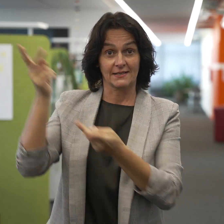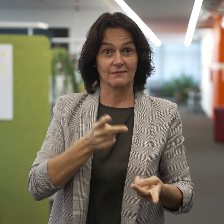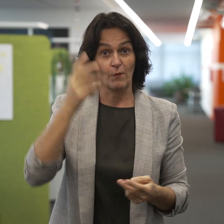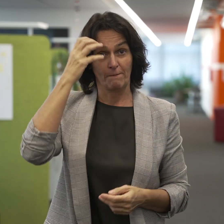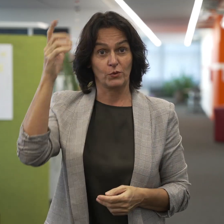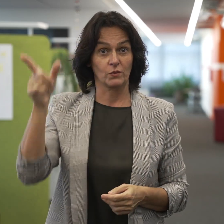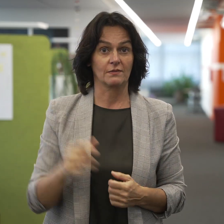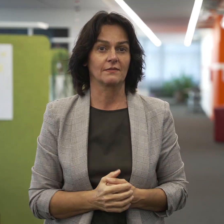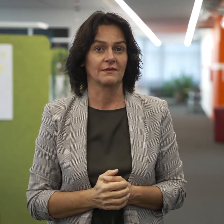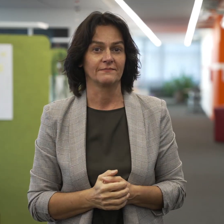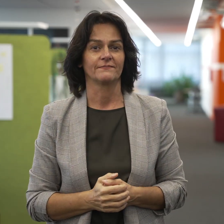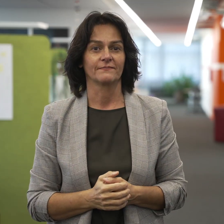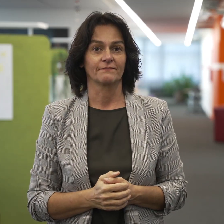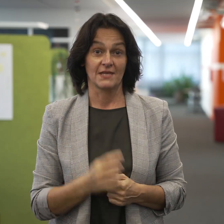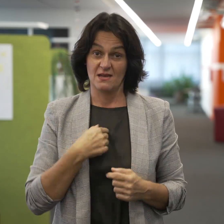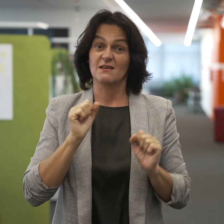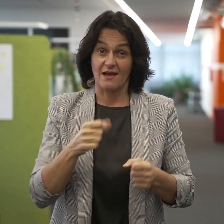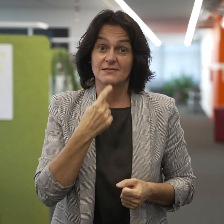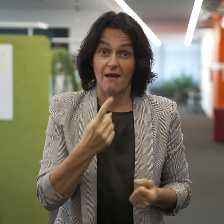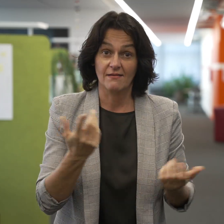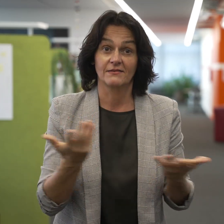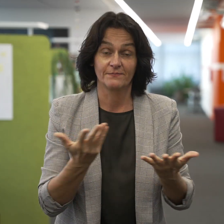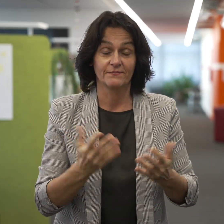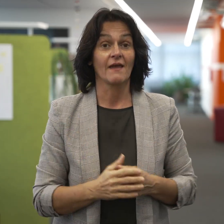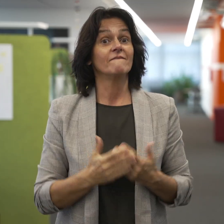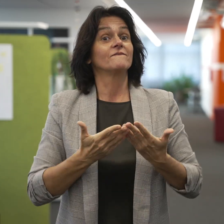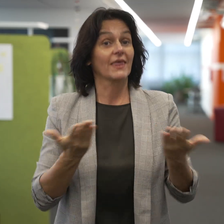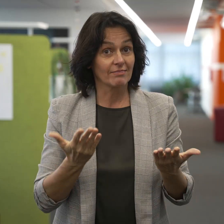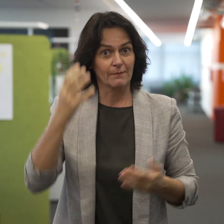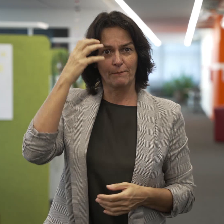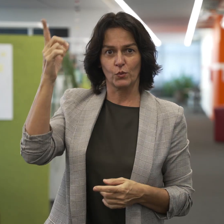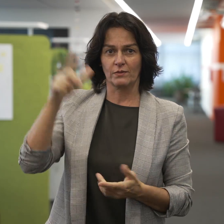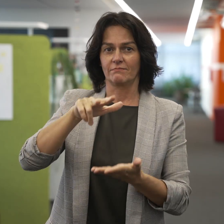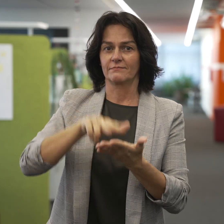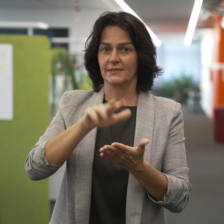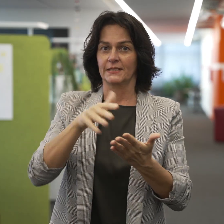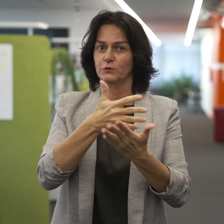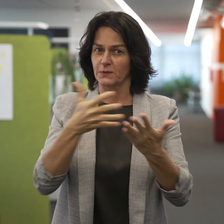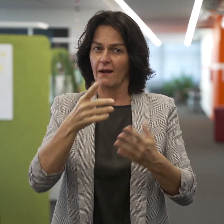wenn vom Bund die Gebärdensprache anerkannt würde, wäre ein erster wichtiger Schritt und auf Bundesebene verwirklicht.